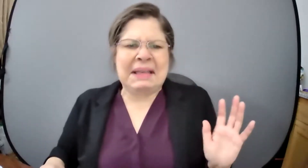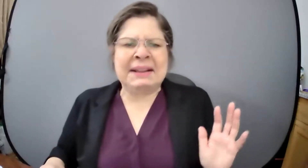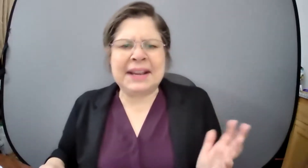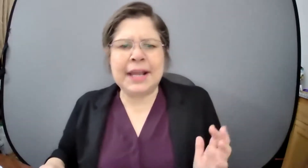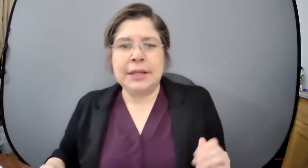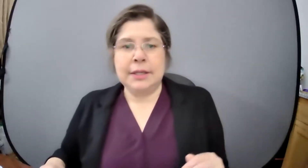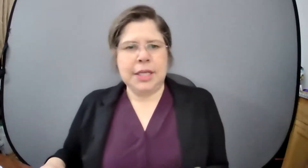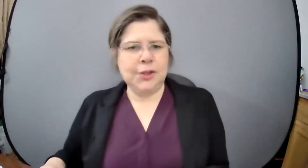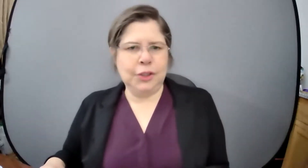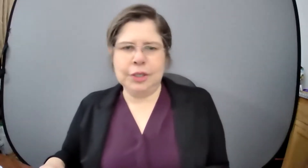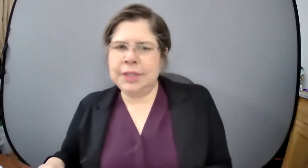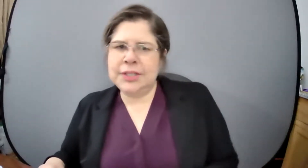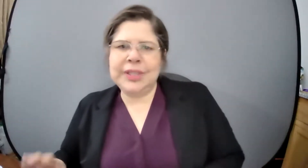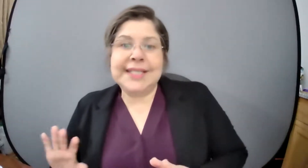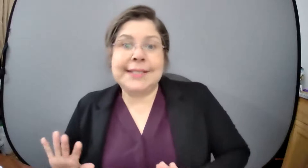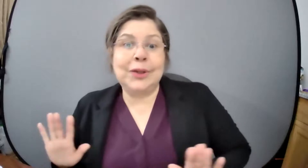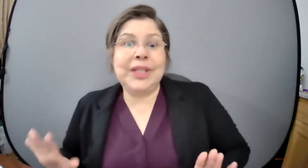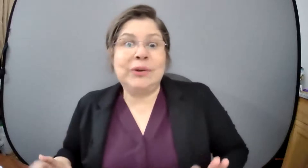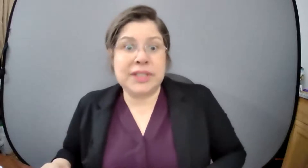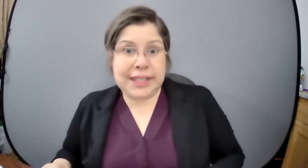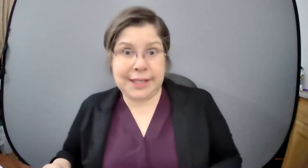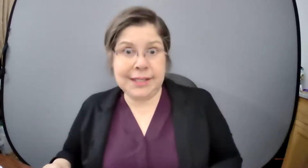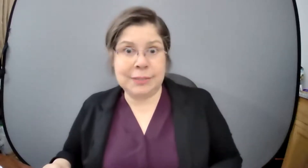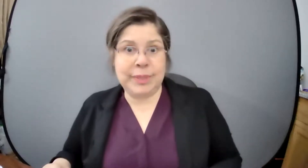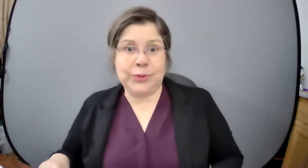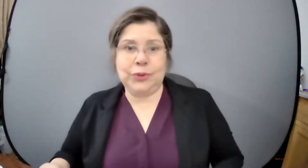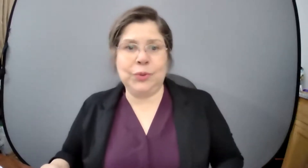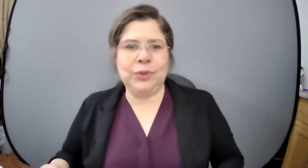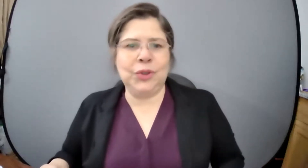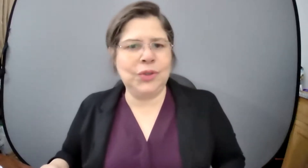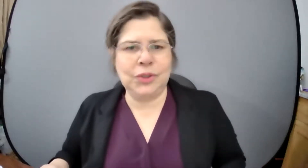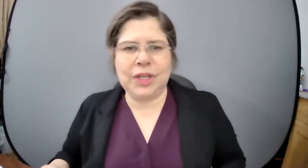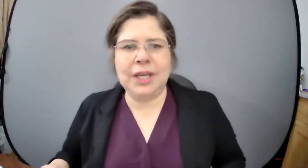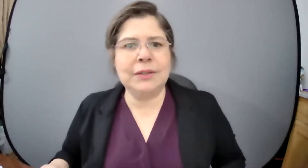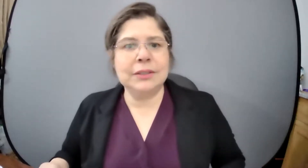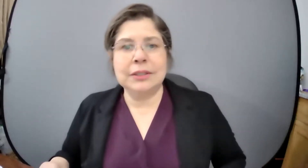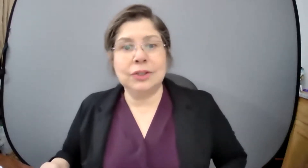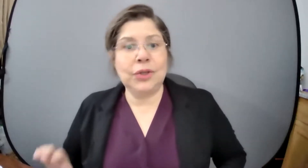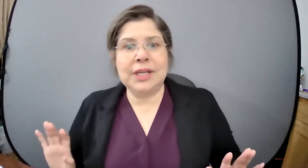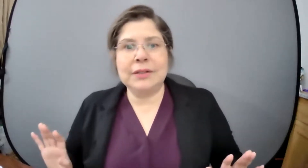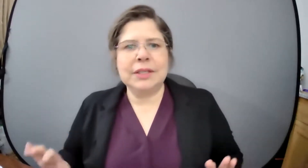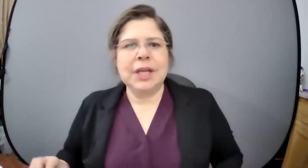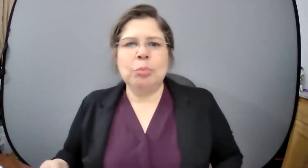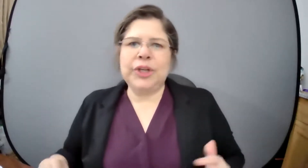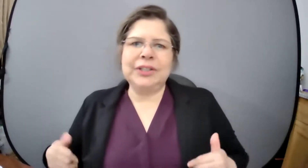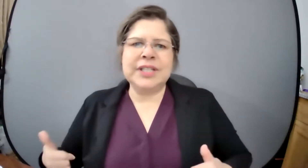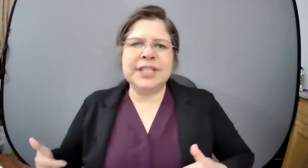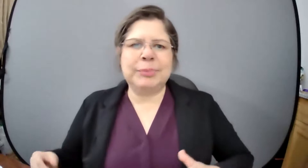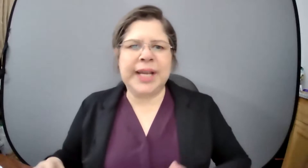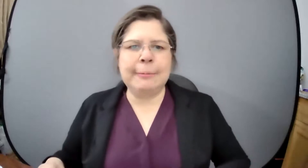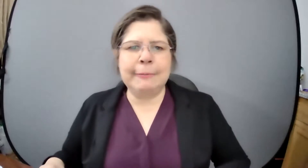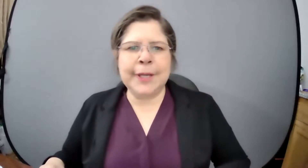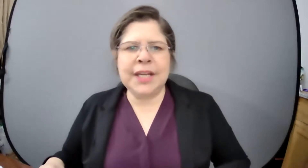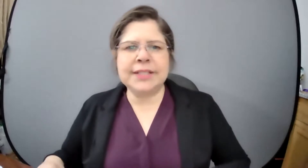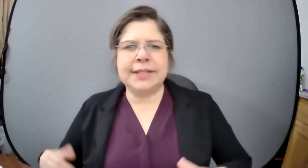son zangalerías y yo no eso es decisión de ustedes pero yo no no quiero no quiero porque